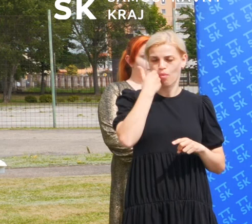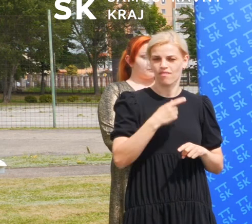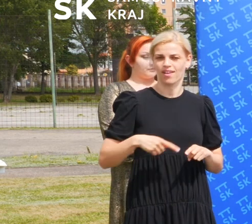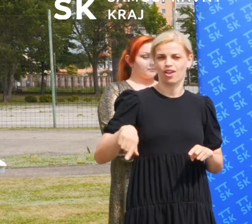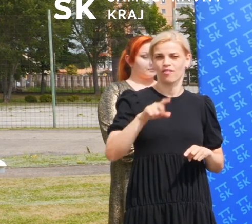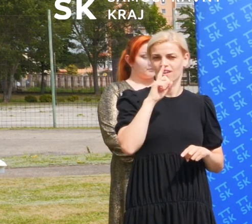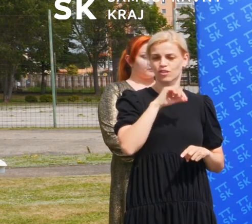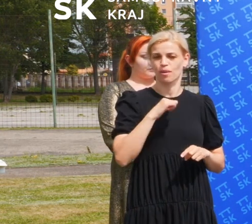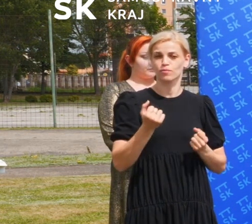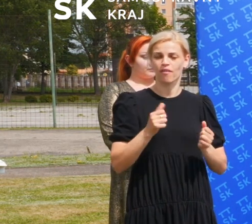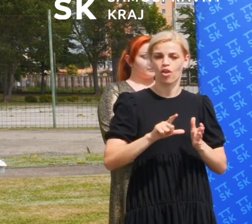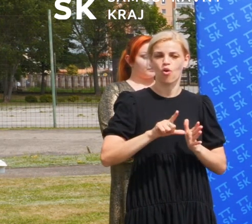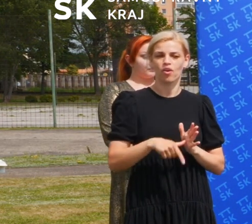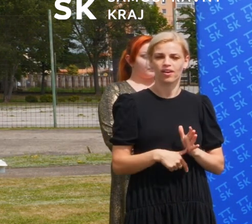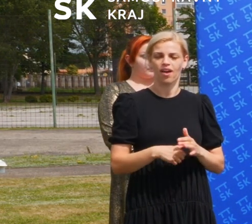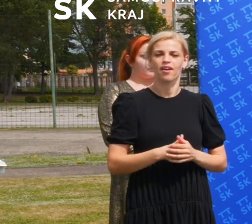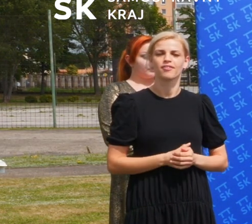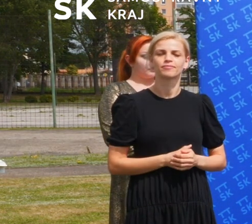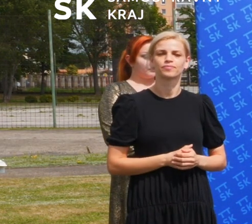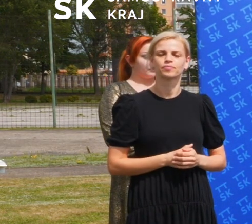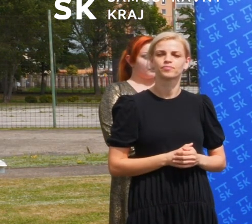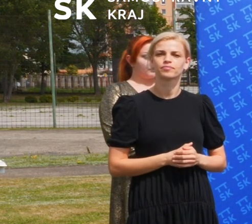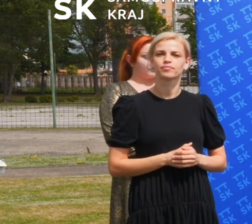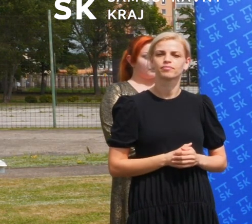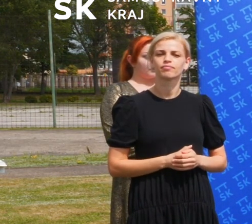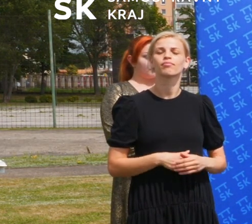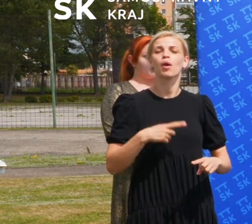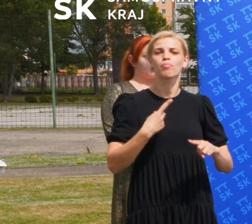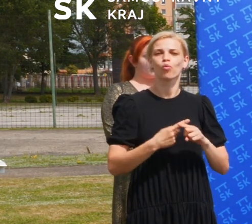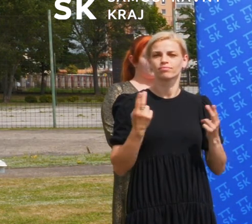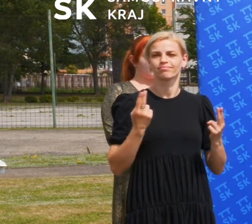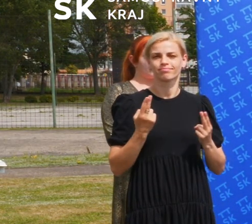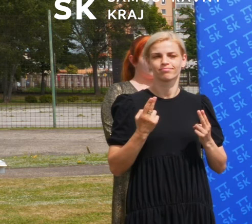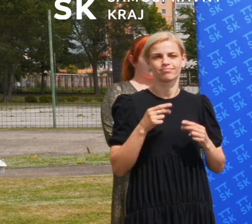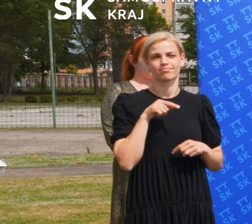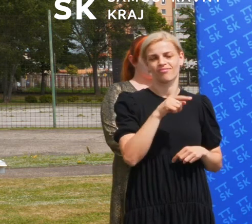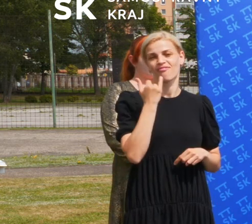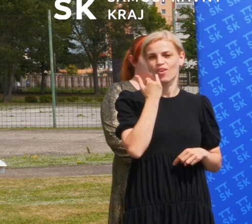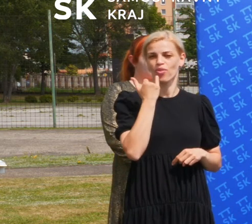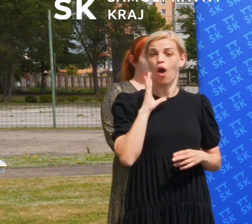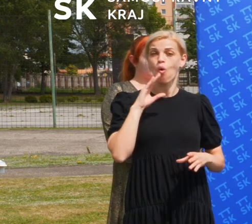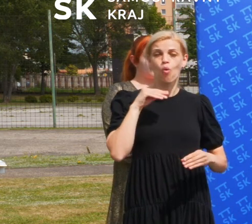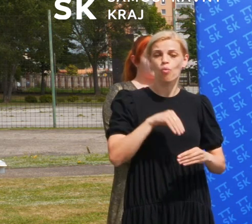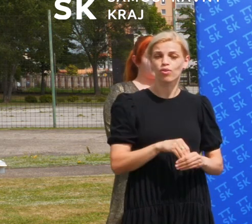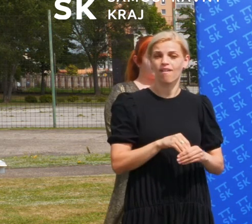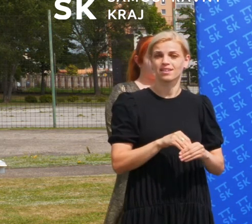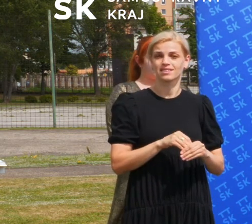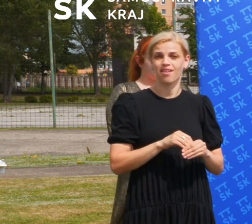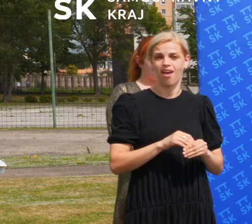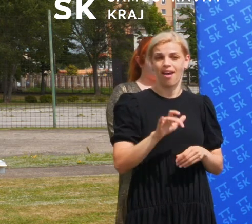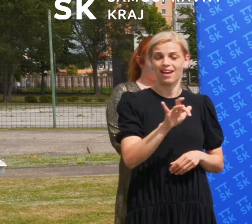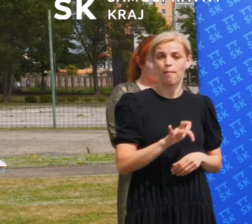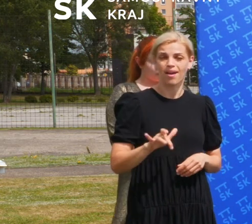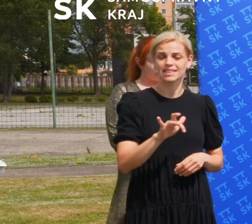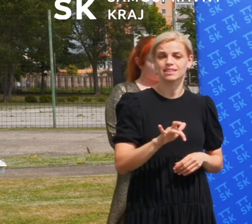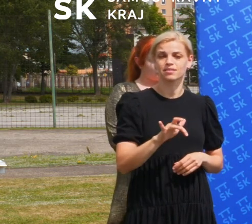boli nadregionálni, to sú tie spomínané ubytovacie kapacity, aby sme dokázali poskytnúť